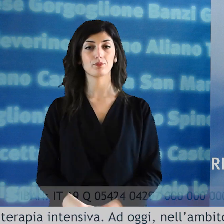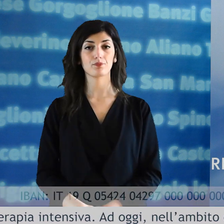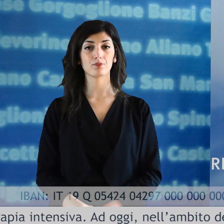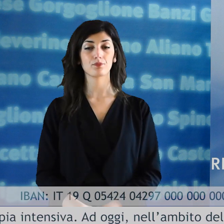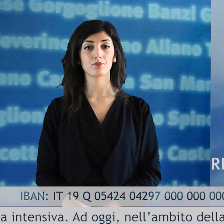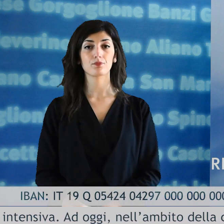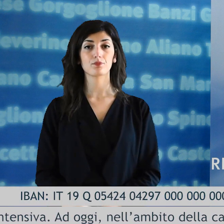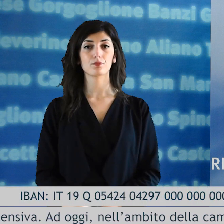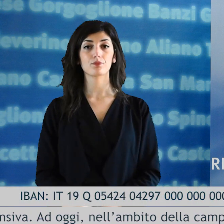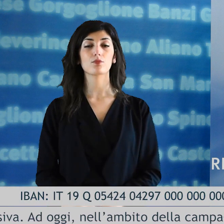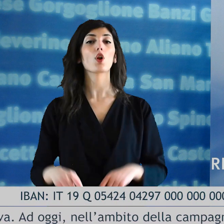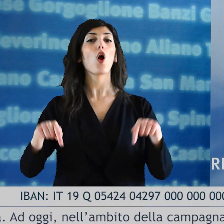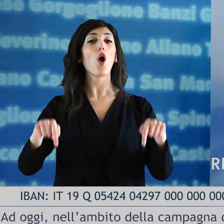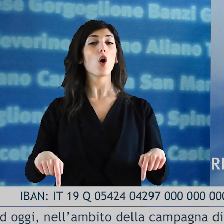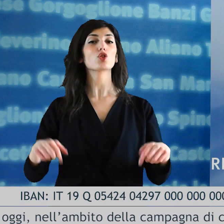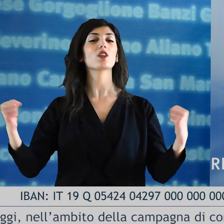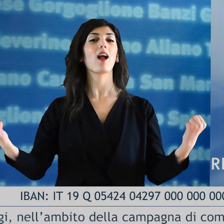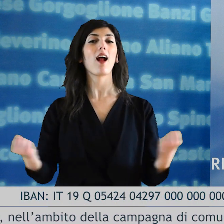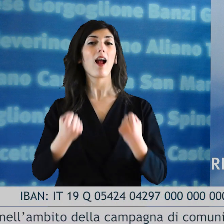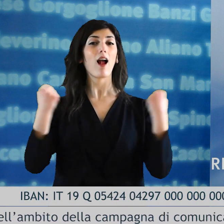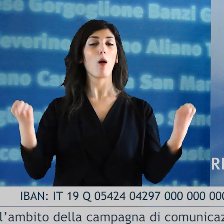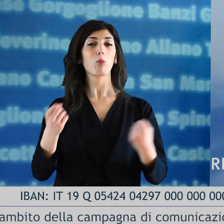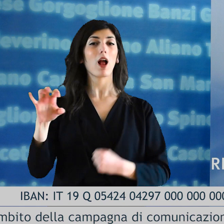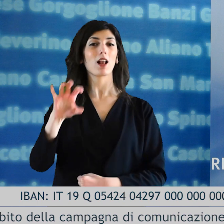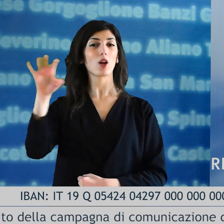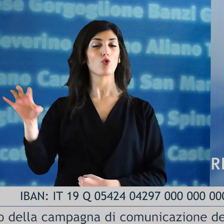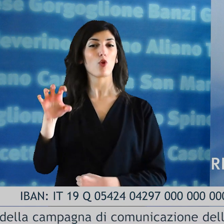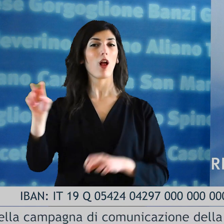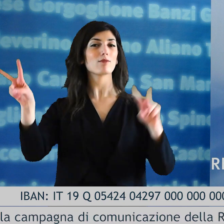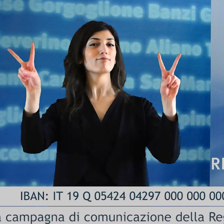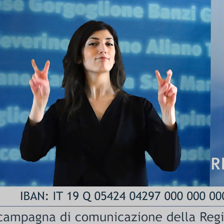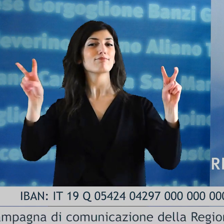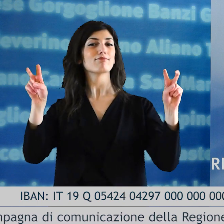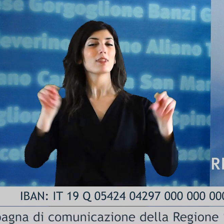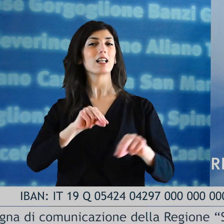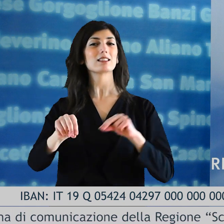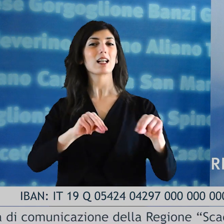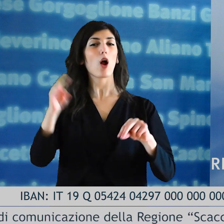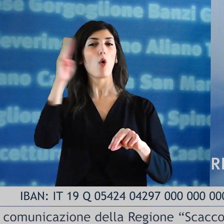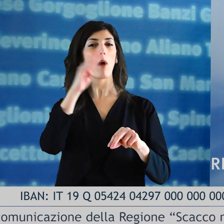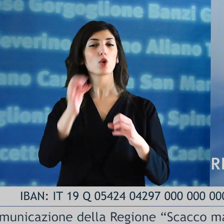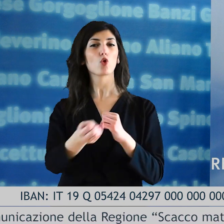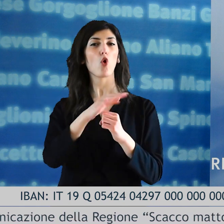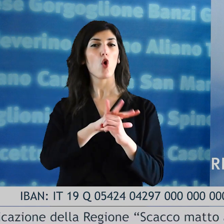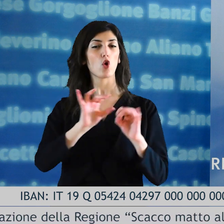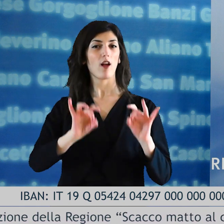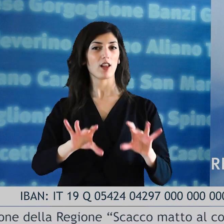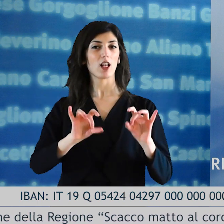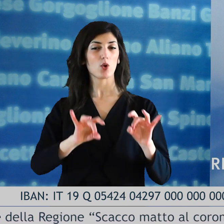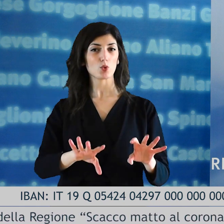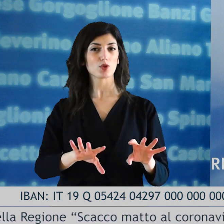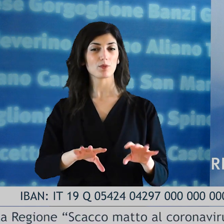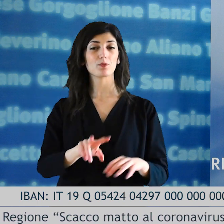ad oggi nell'ambito della campagna di comunicazione della regione scacco matto al